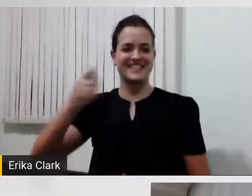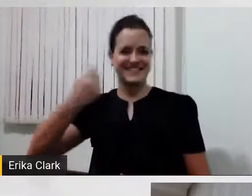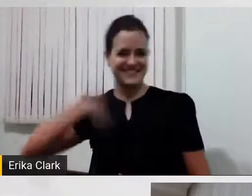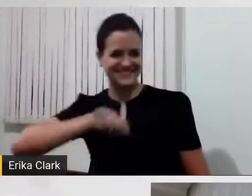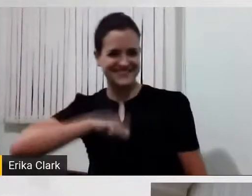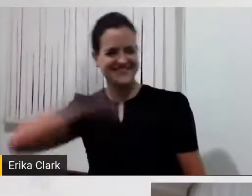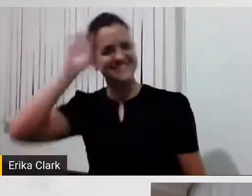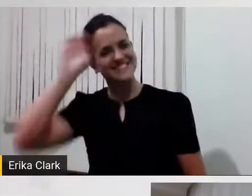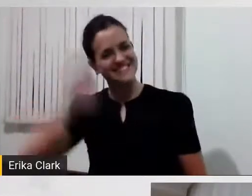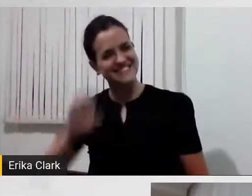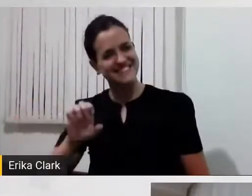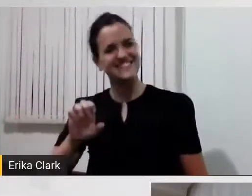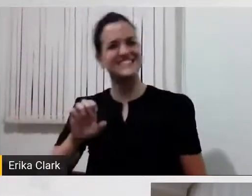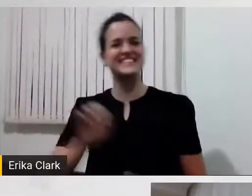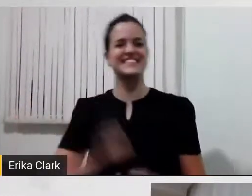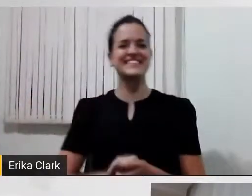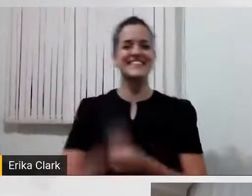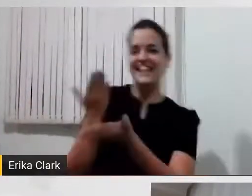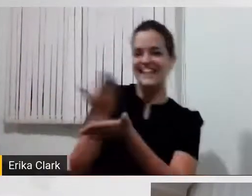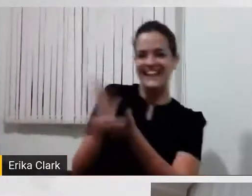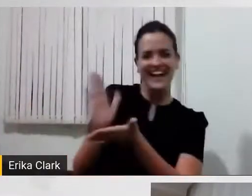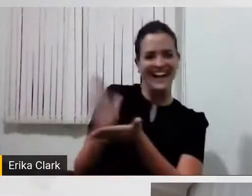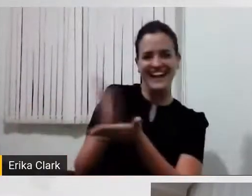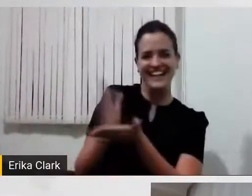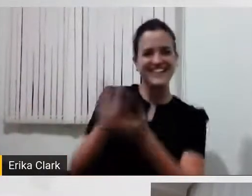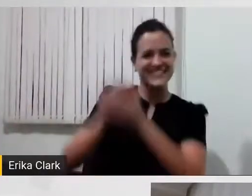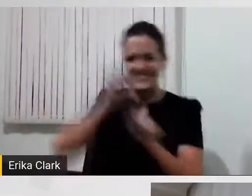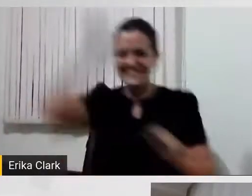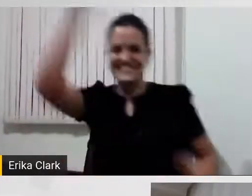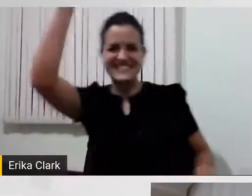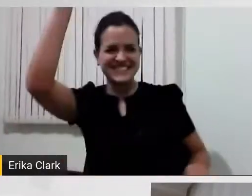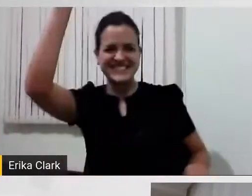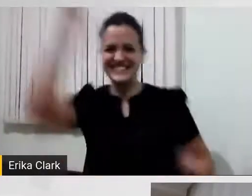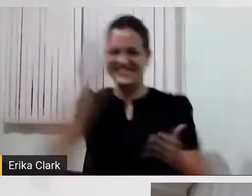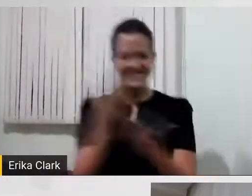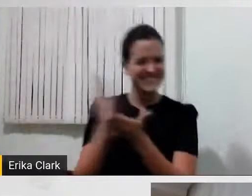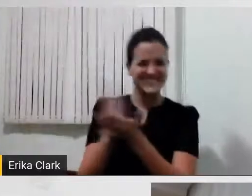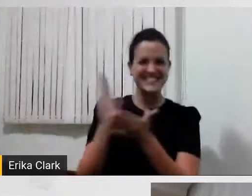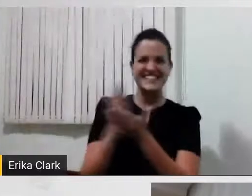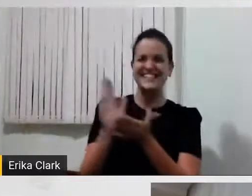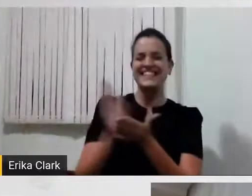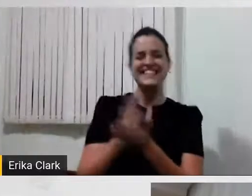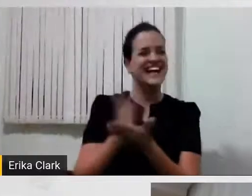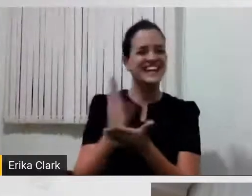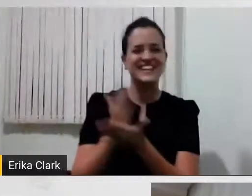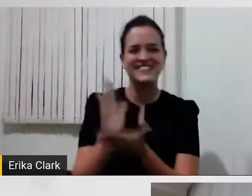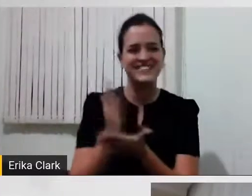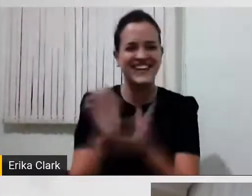Nada a ver com o Clark Kent, o super-homem, é, Érica? Nada a ver.